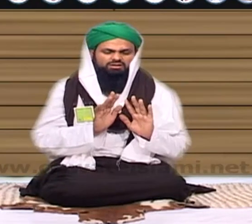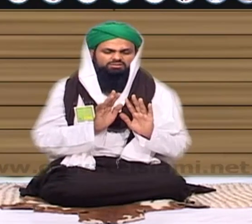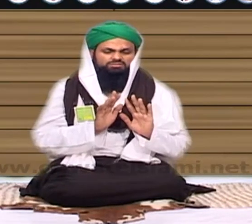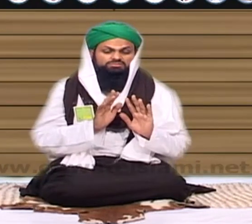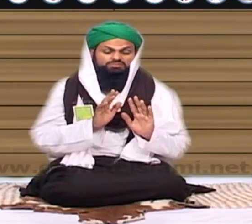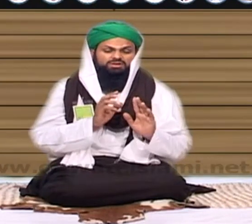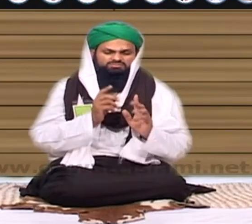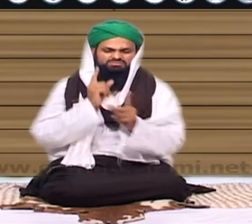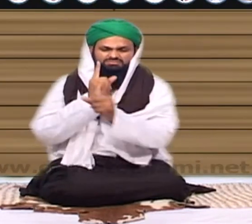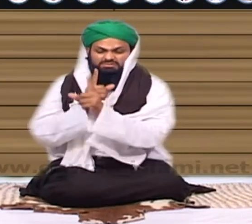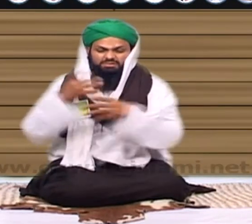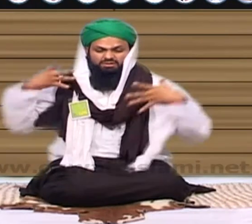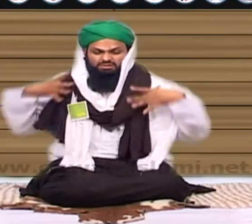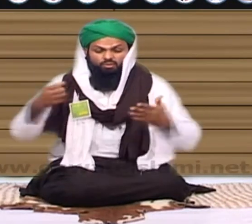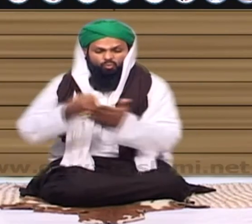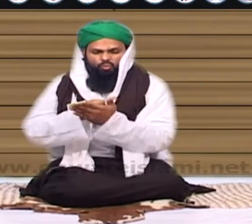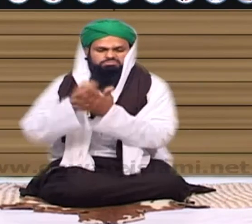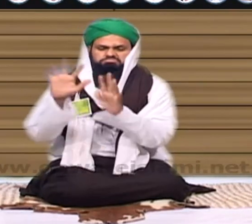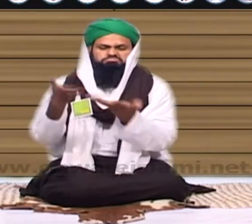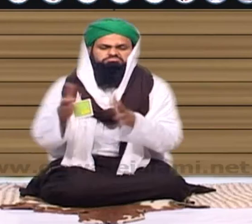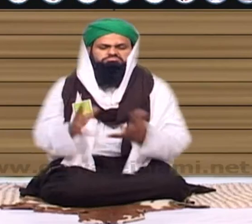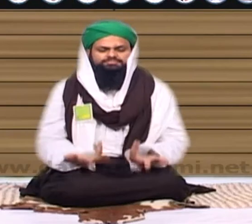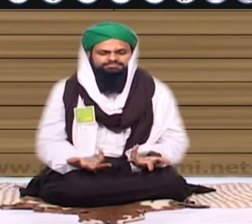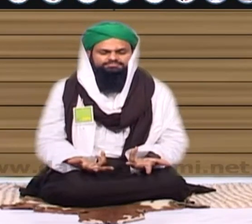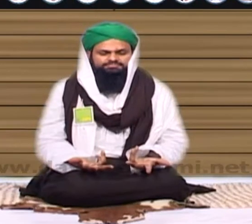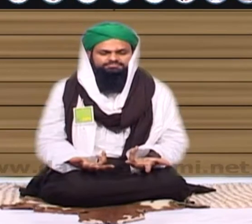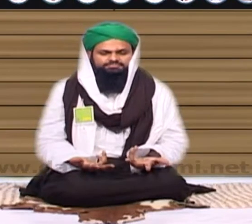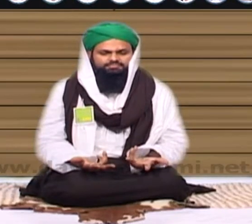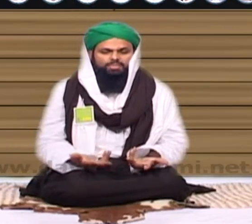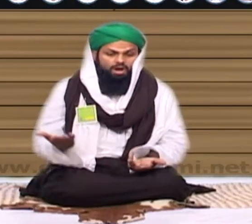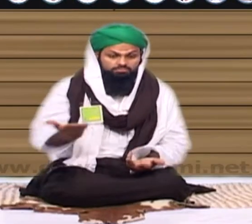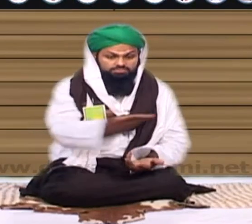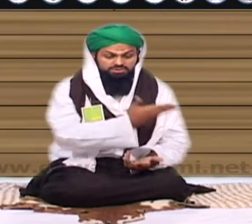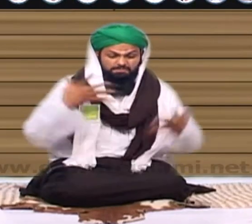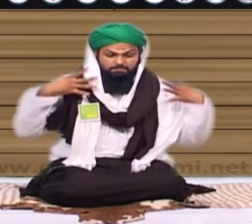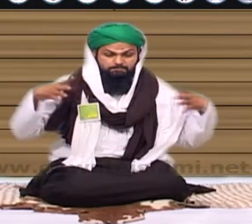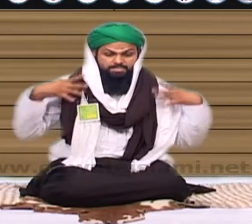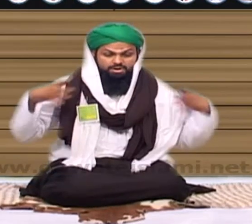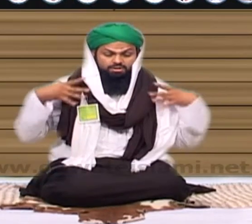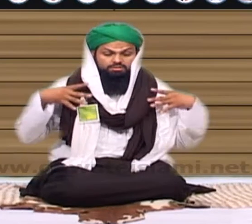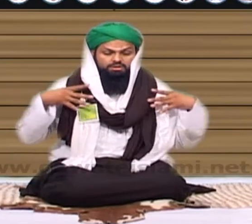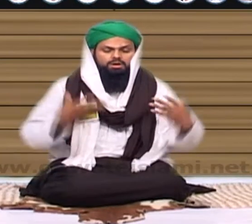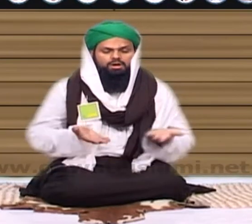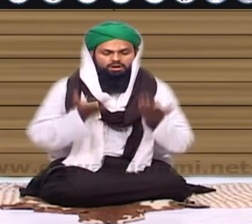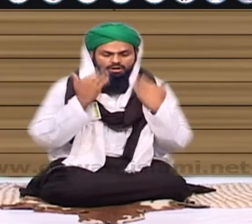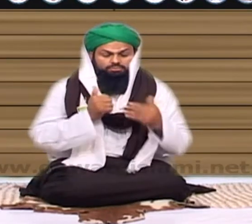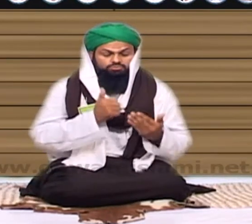دوسروں کو لانے کی کوشش نہیں کریں تو ذرا سرکار میں عمل ہو جائیں یہ بہت بڑی اللہ کی نعمت ہے